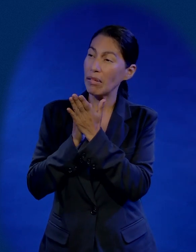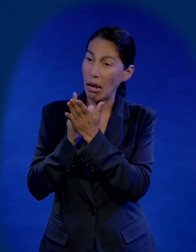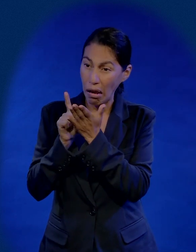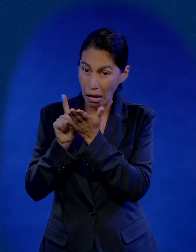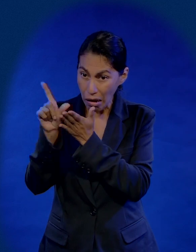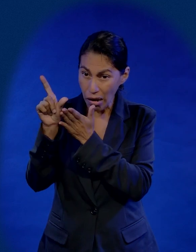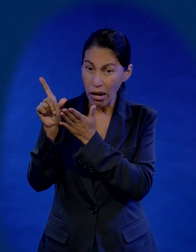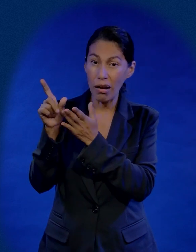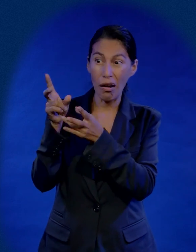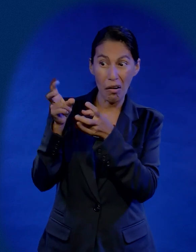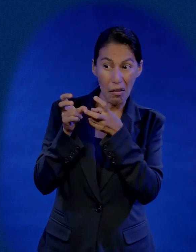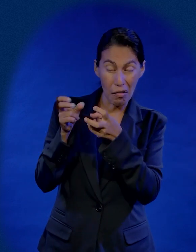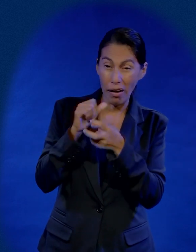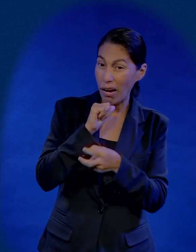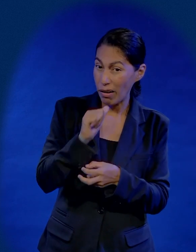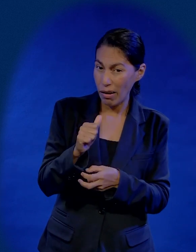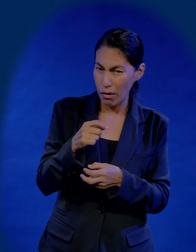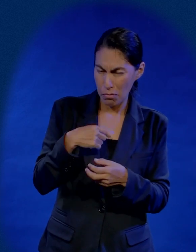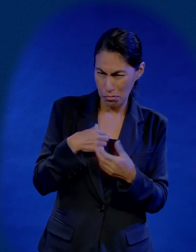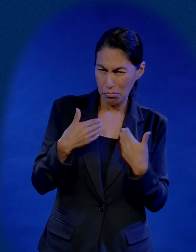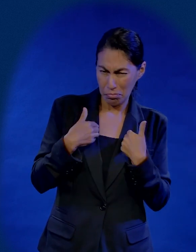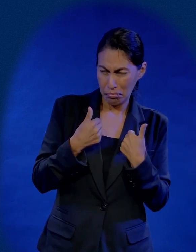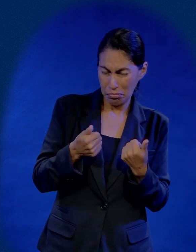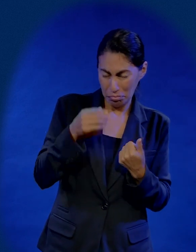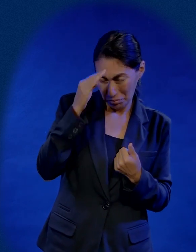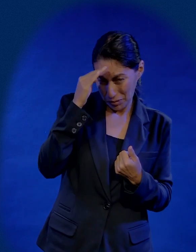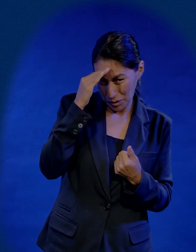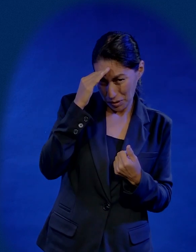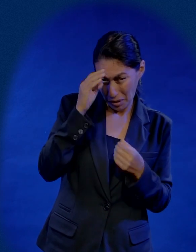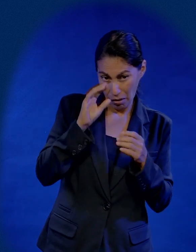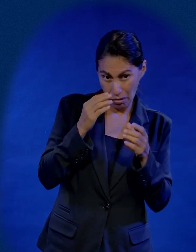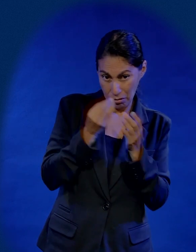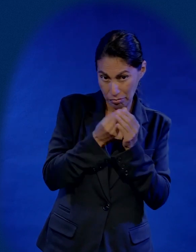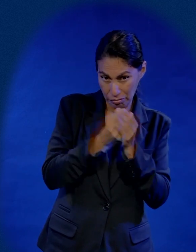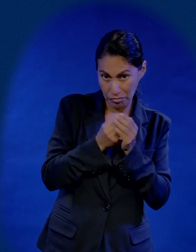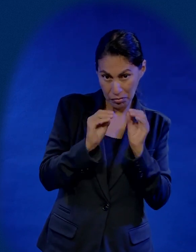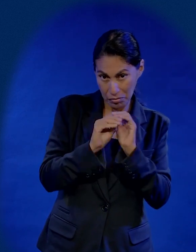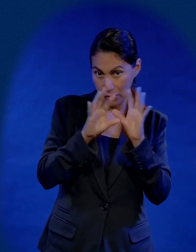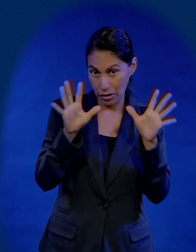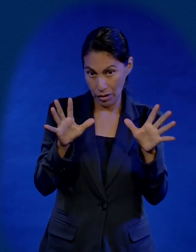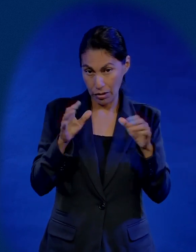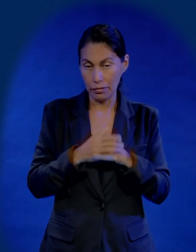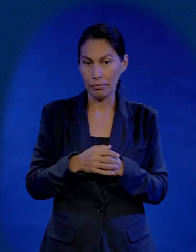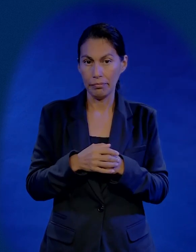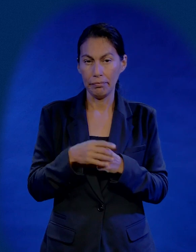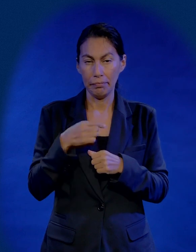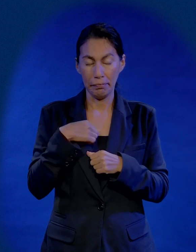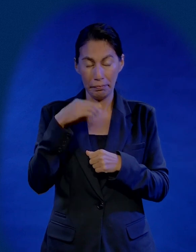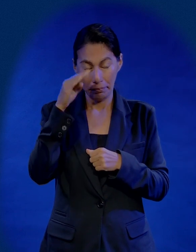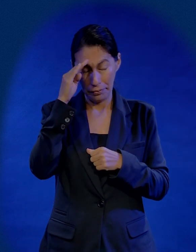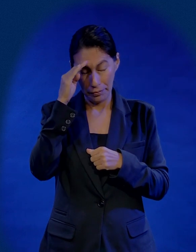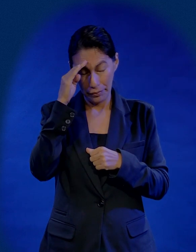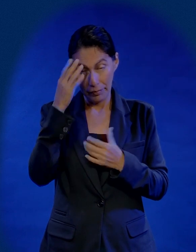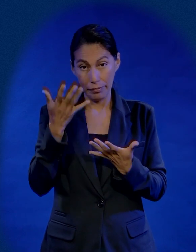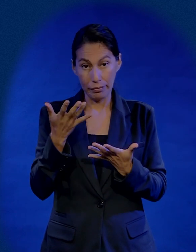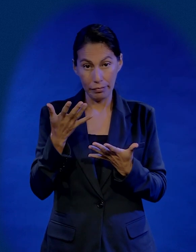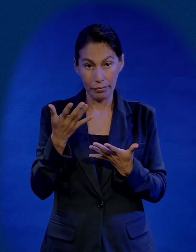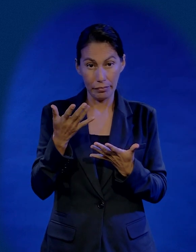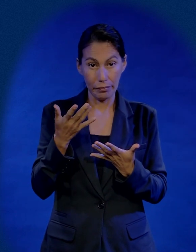Y yo creía que mi clase estaba clara en mi mente ante una pregunta abierta o